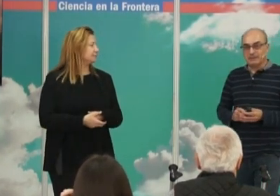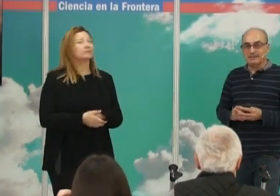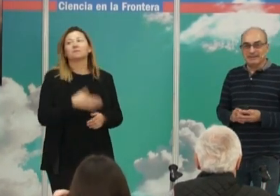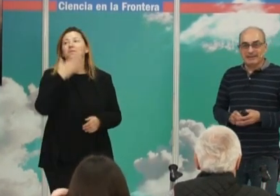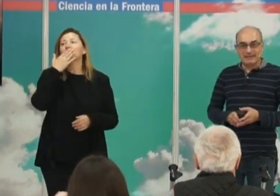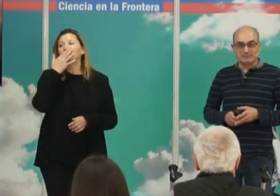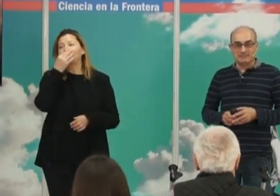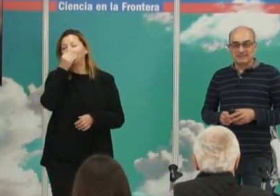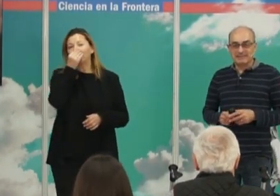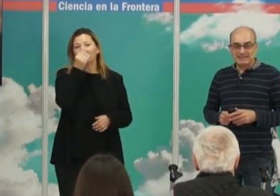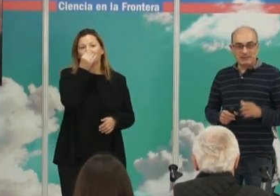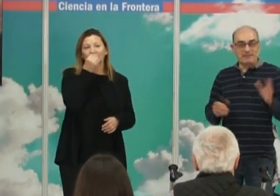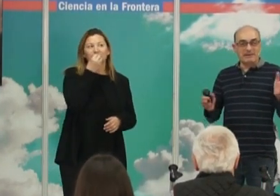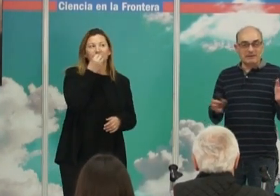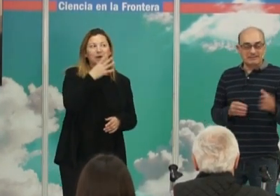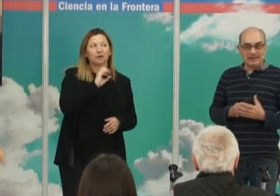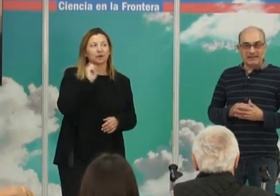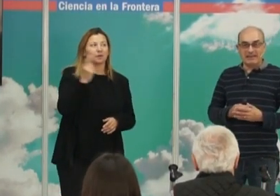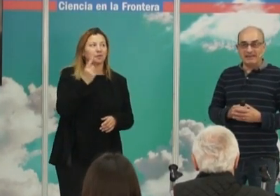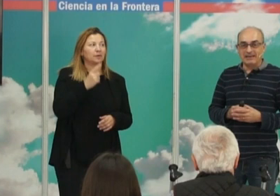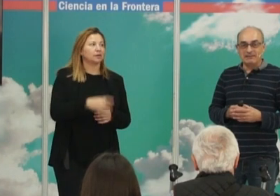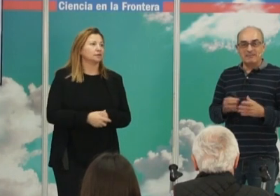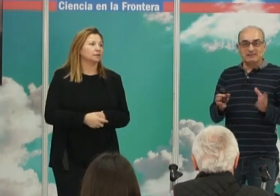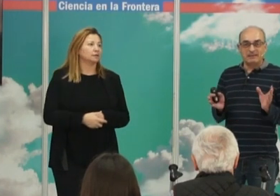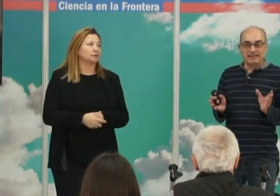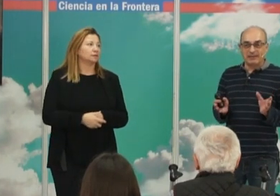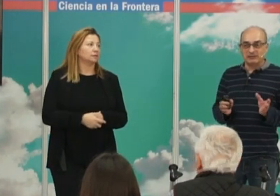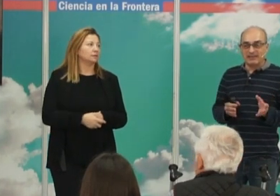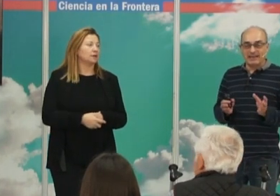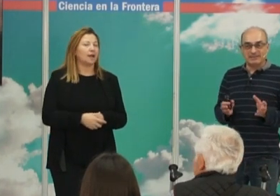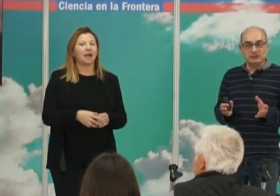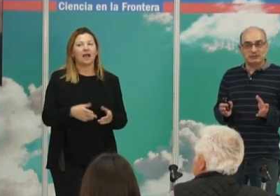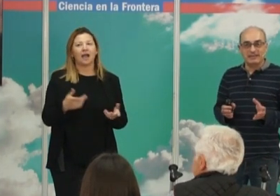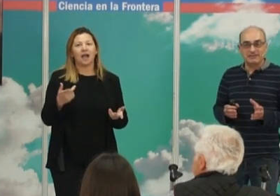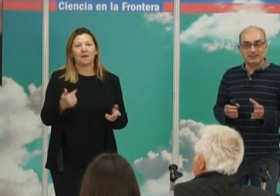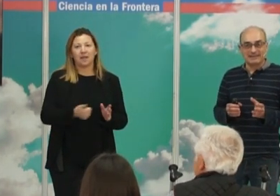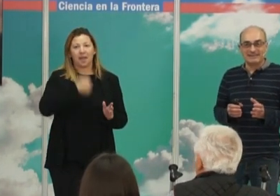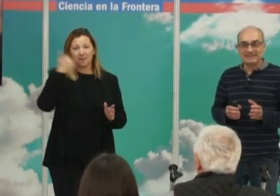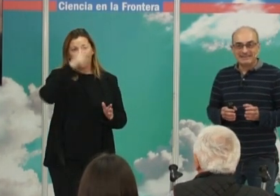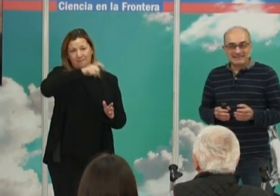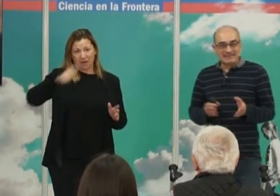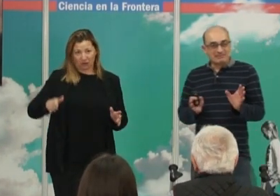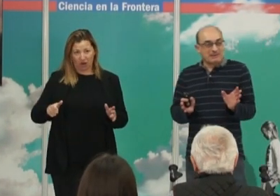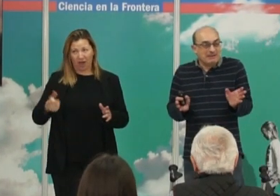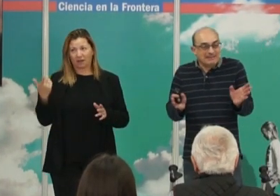Bueno, lo primero es que había más pasajeros que asientos en el avión.